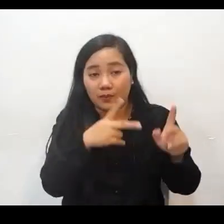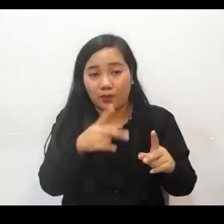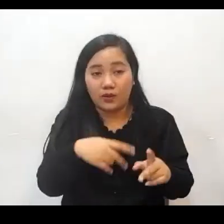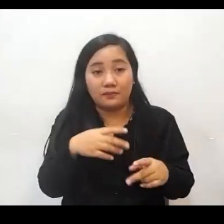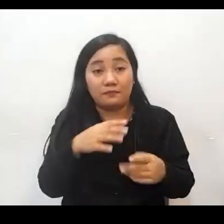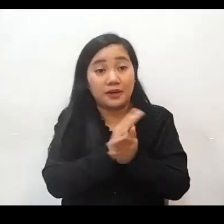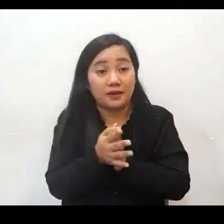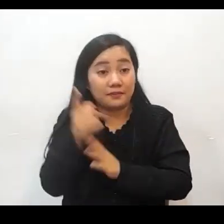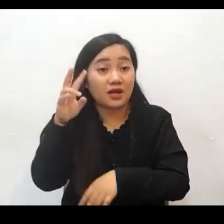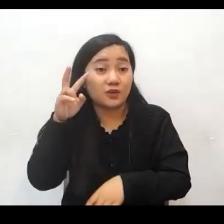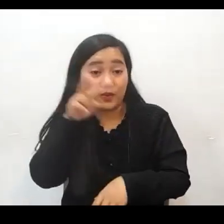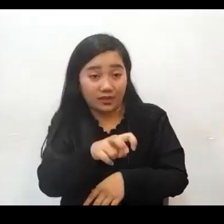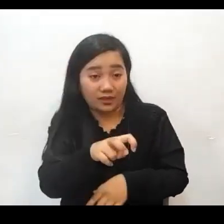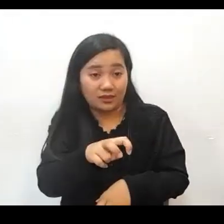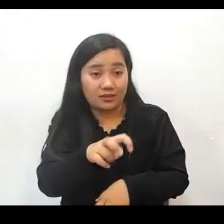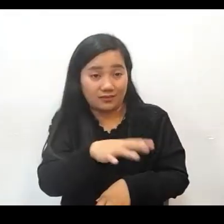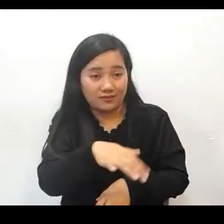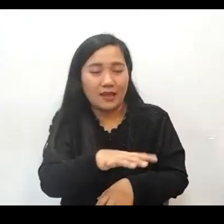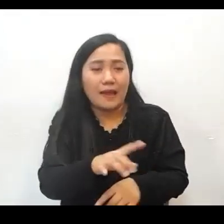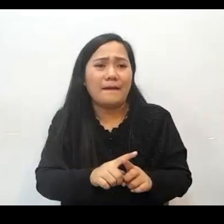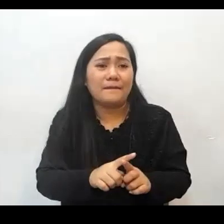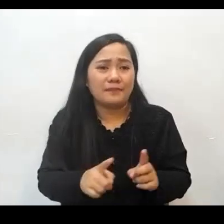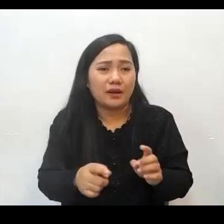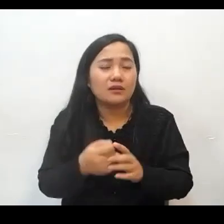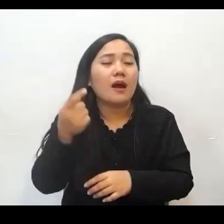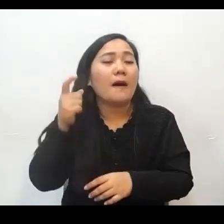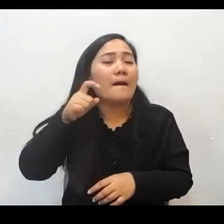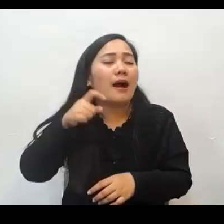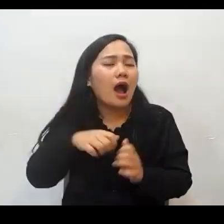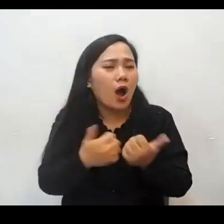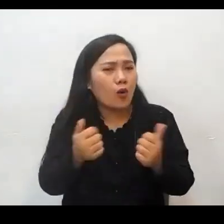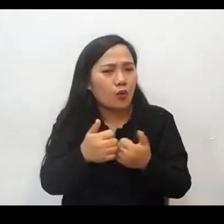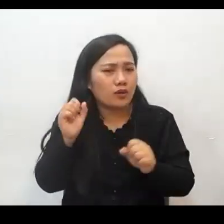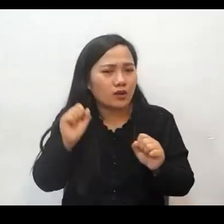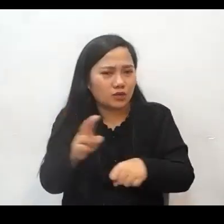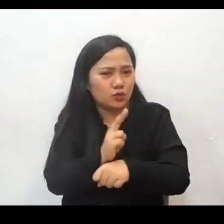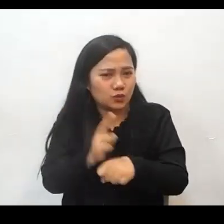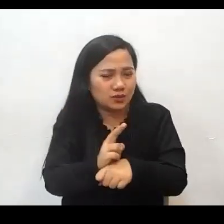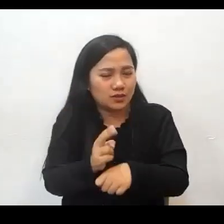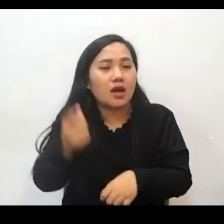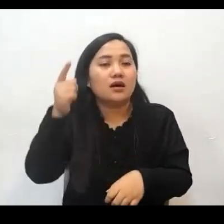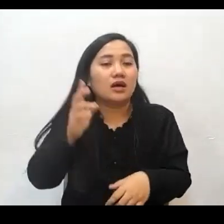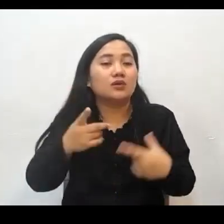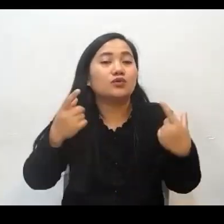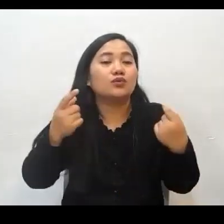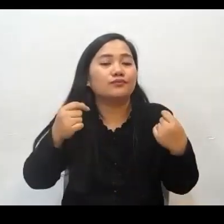Kaya nga upang magamit ng Diyos yung mga Israelita bilang kanya mga saksi, ibinukod ng Diyos yung mga Israelita mula sa sanlibutan.